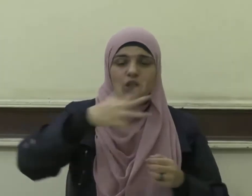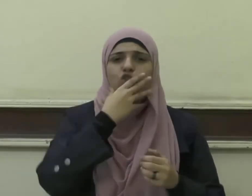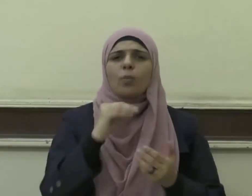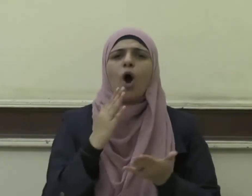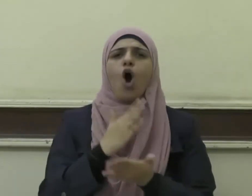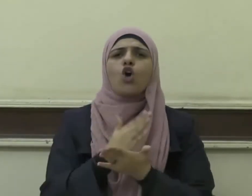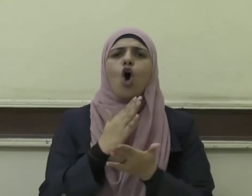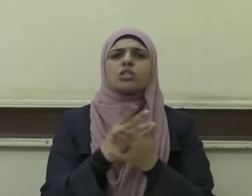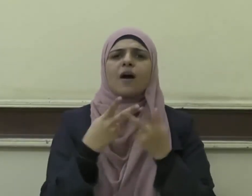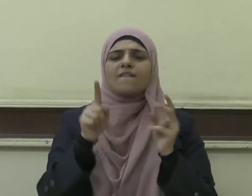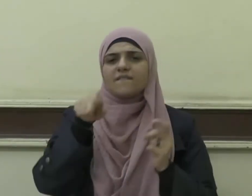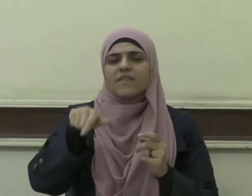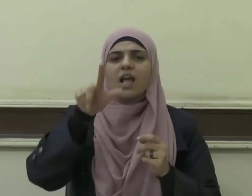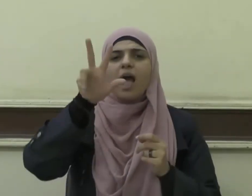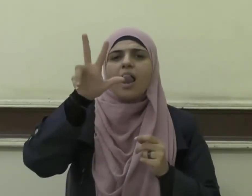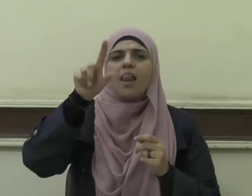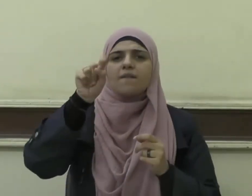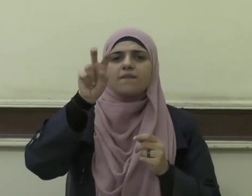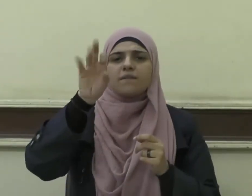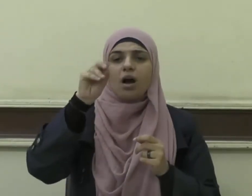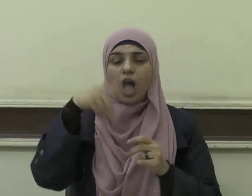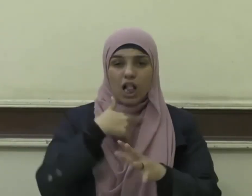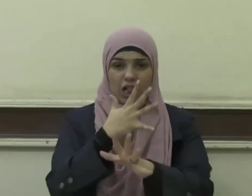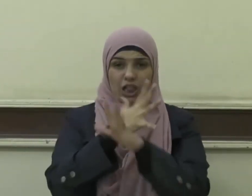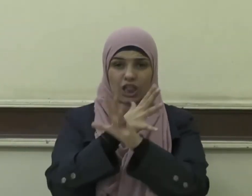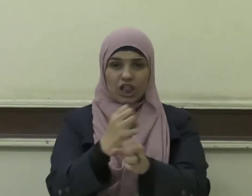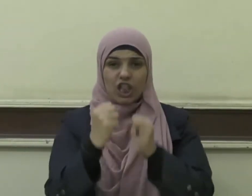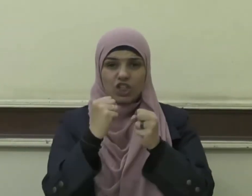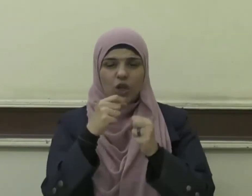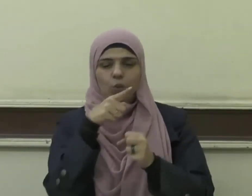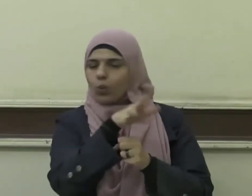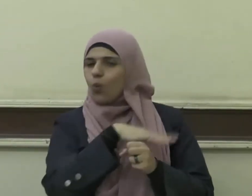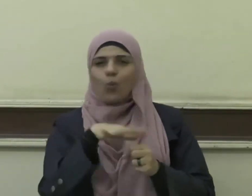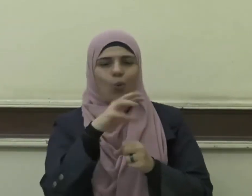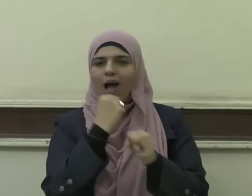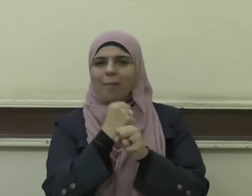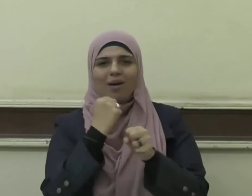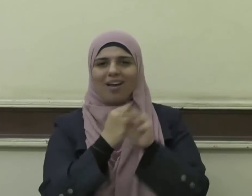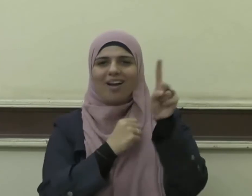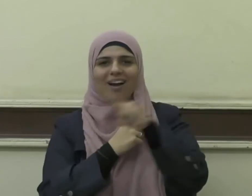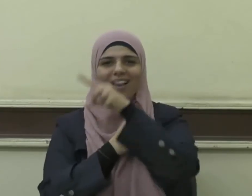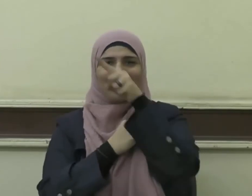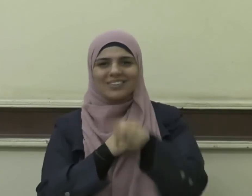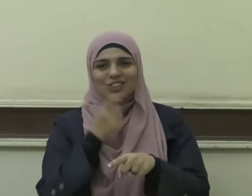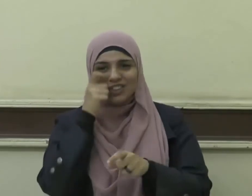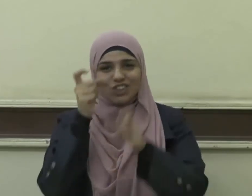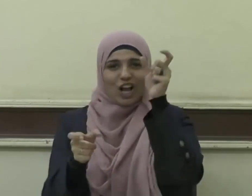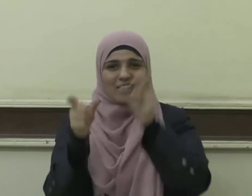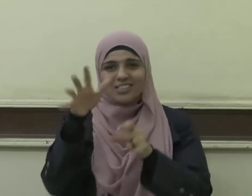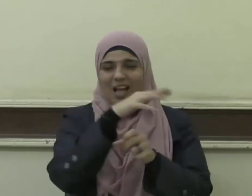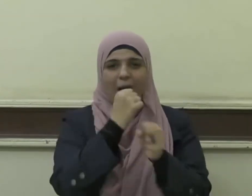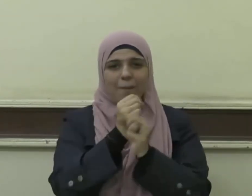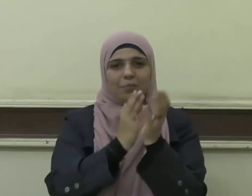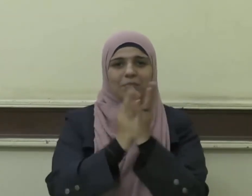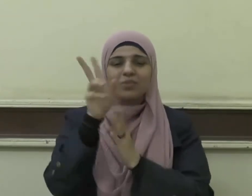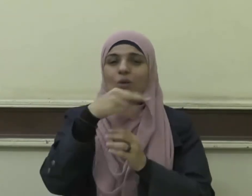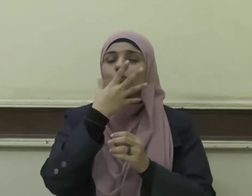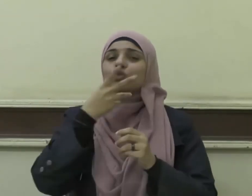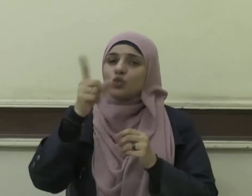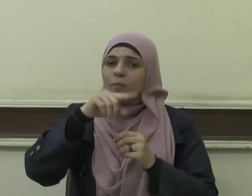فقه فأما التشدُّد فكل أحد يُحسنه ويلحق بعلماء الفتنة